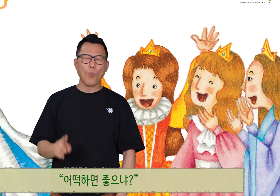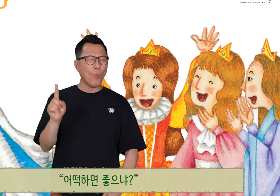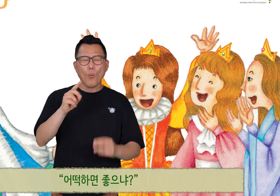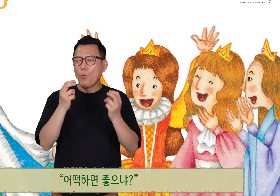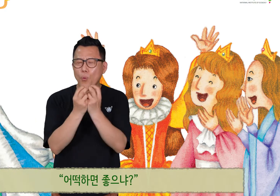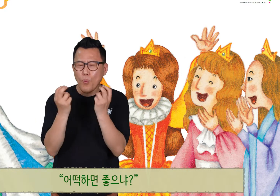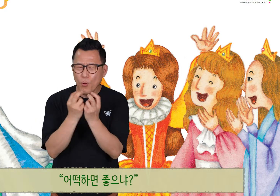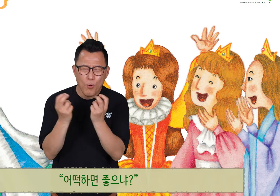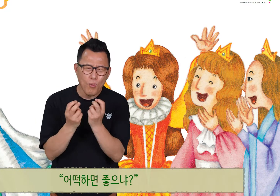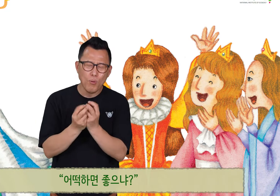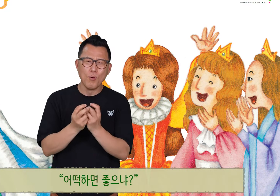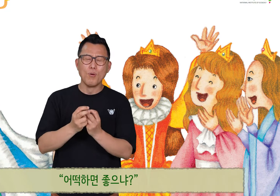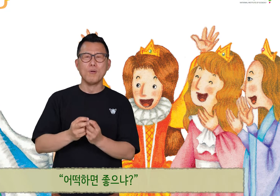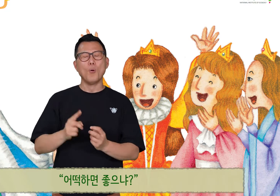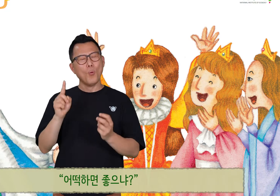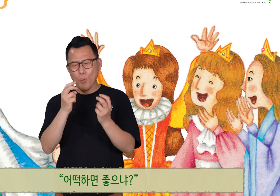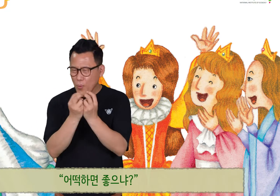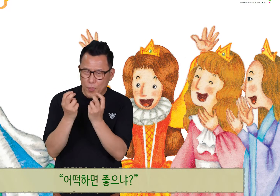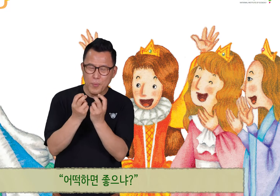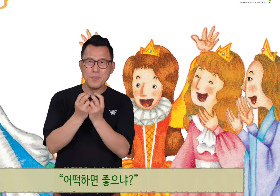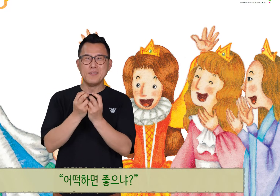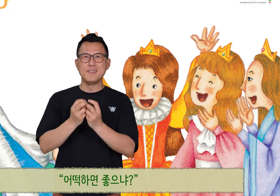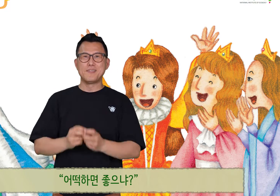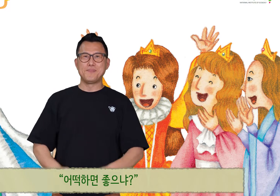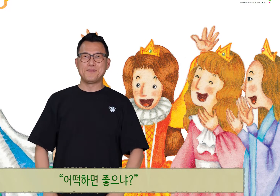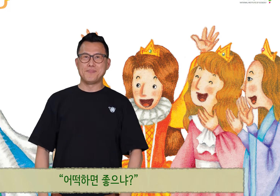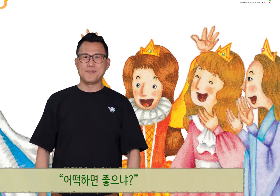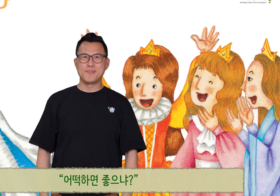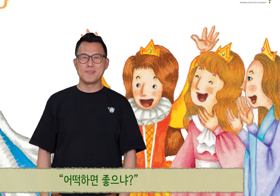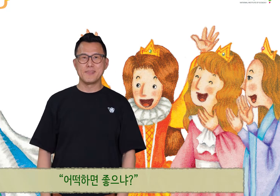어떻게 하면 좋으냐.